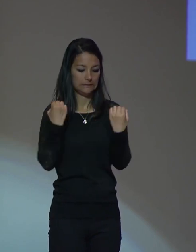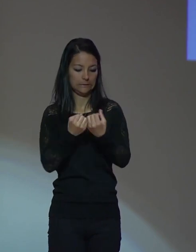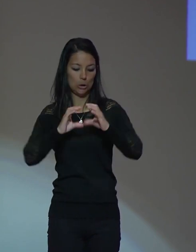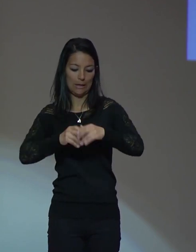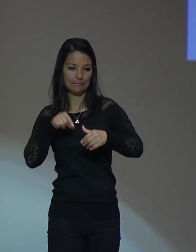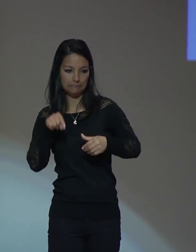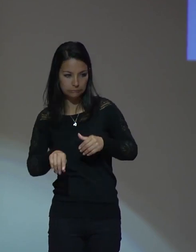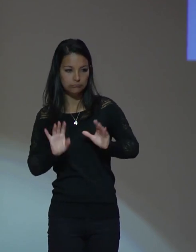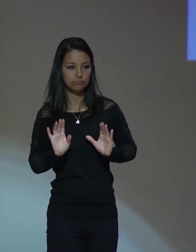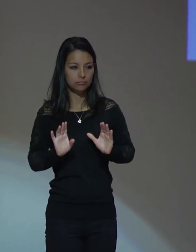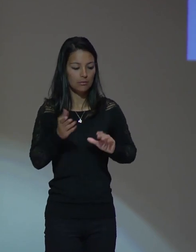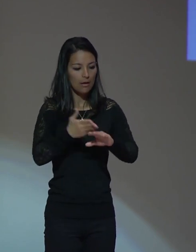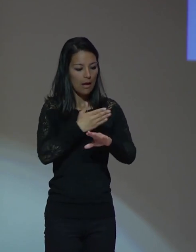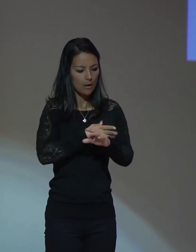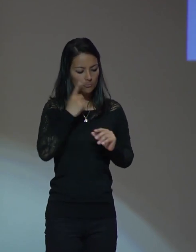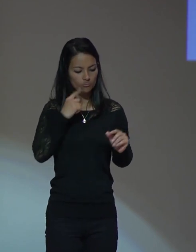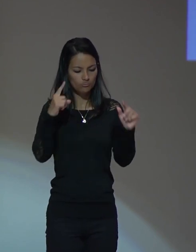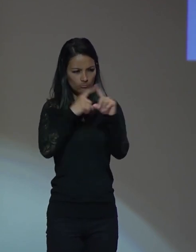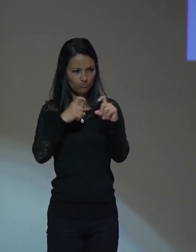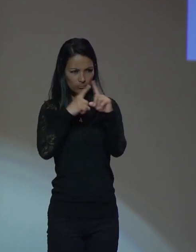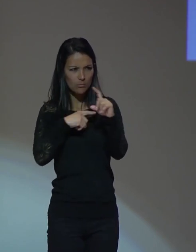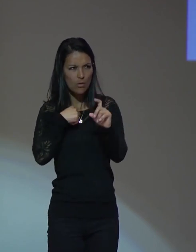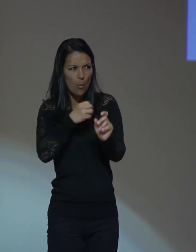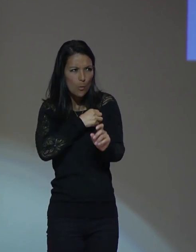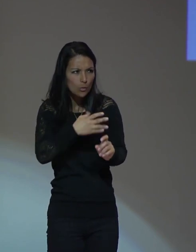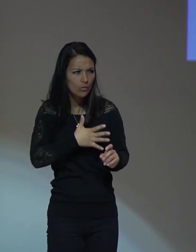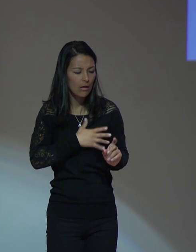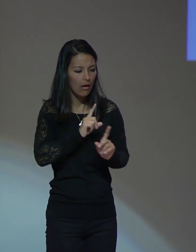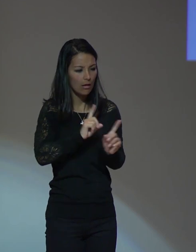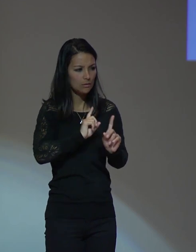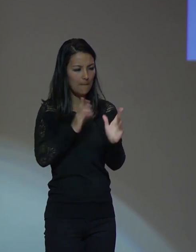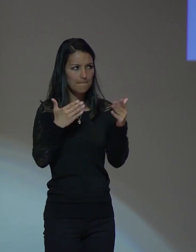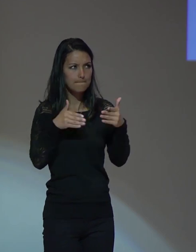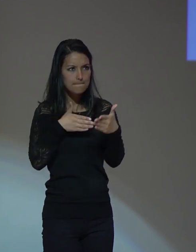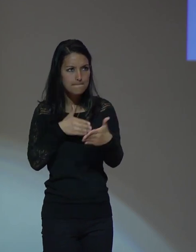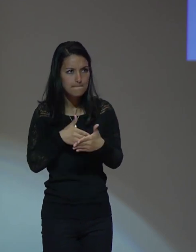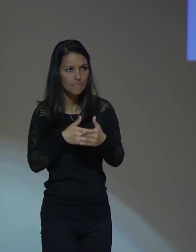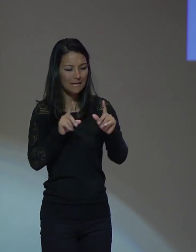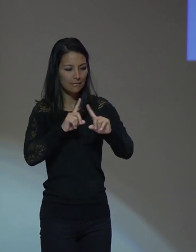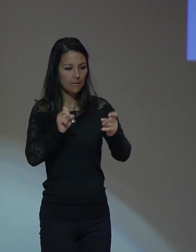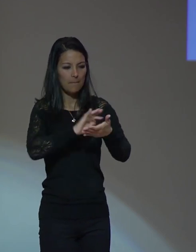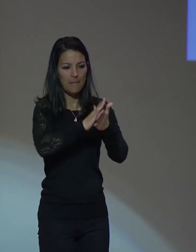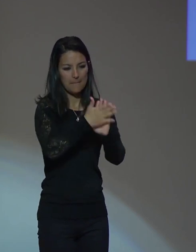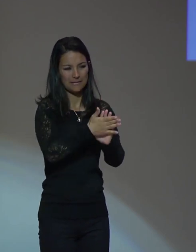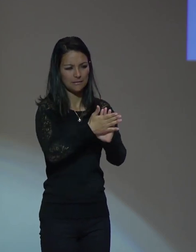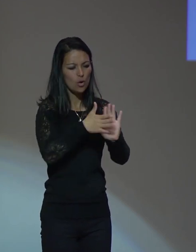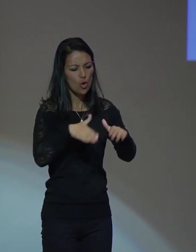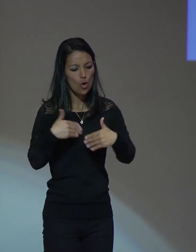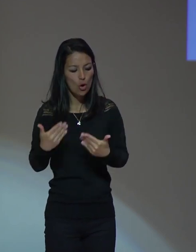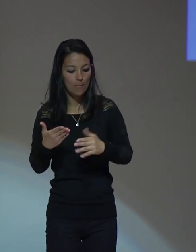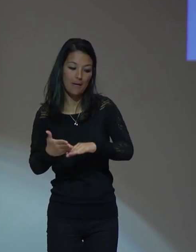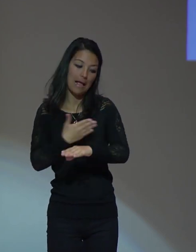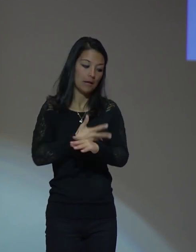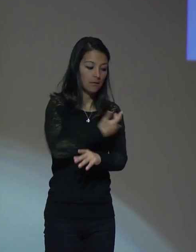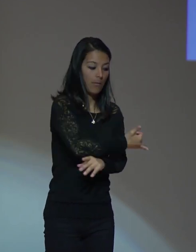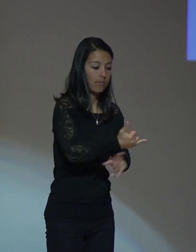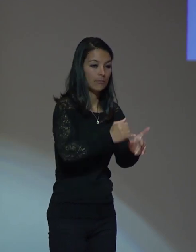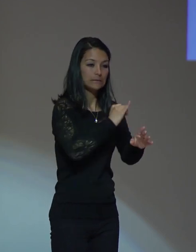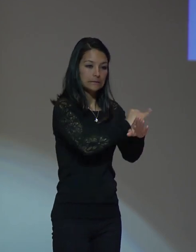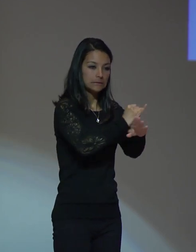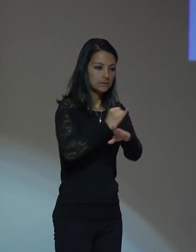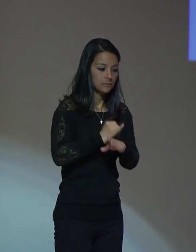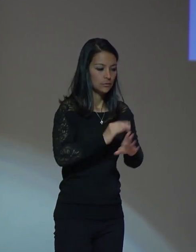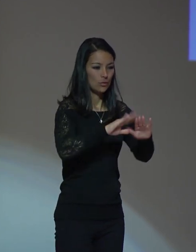Analizar de las oportunidades y limitaciones de una paz a partir de la institución escuela,